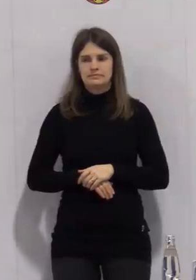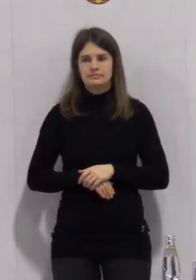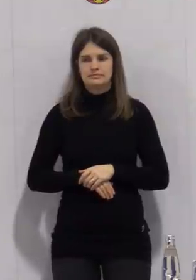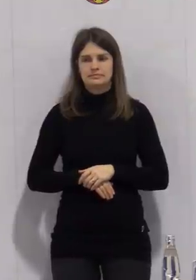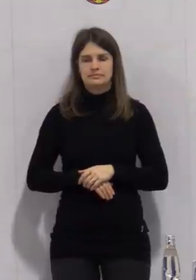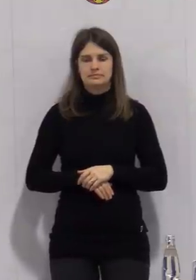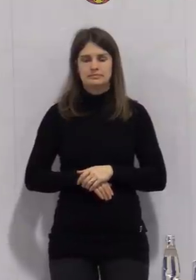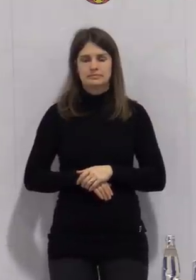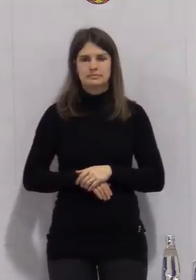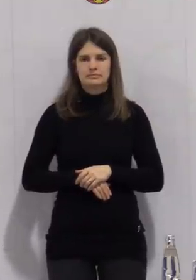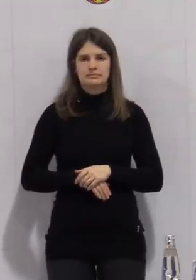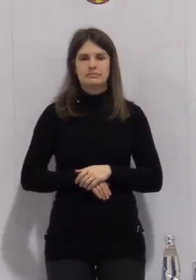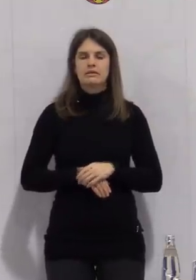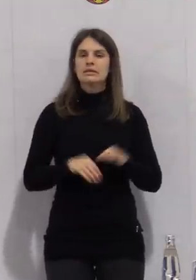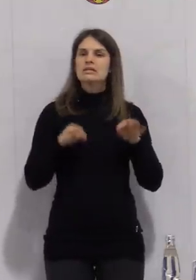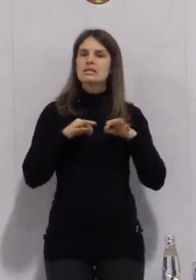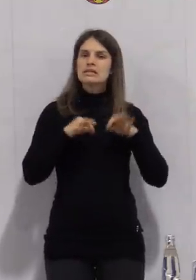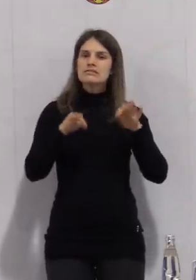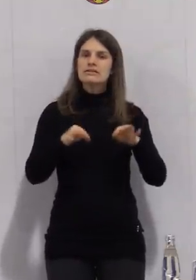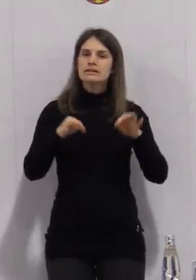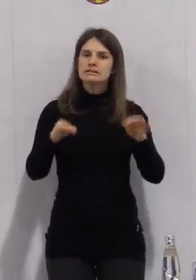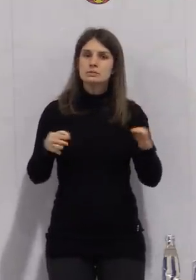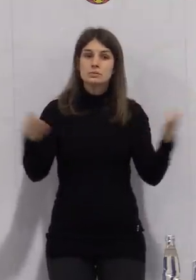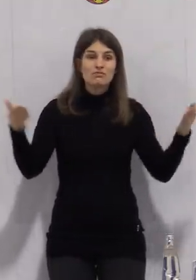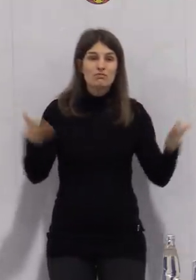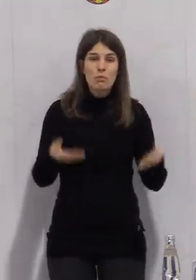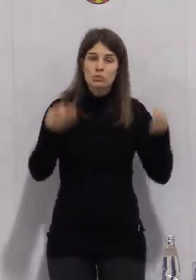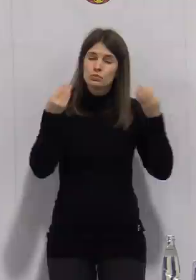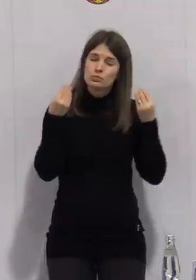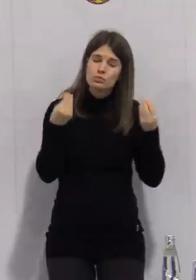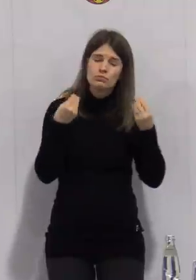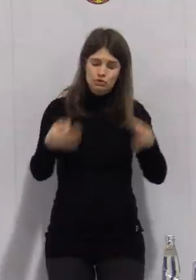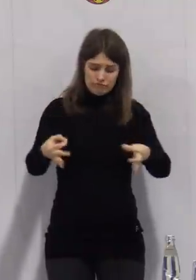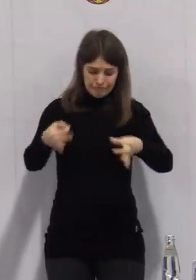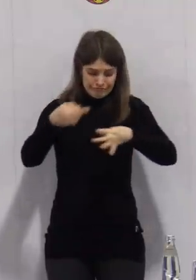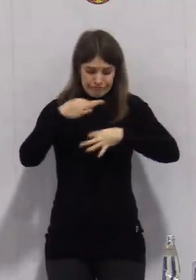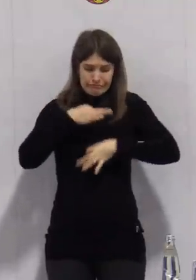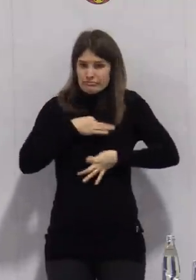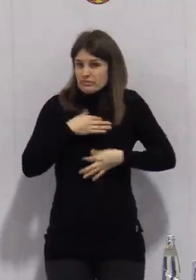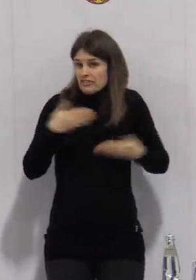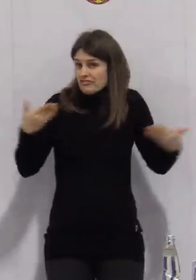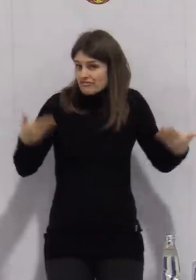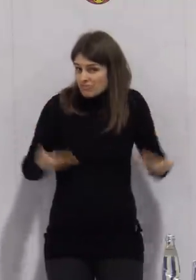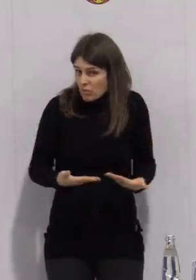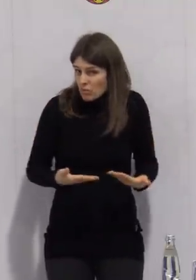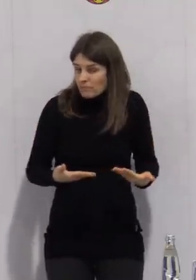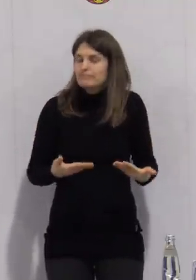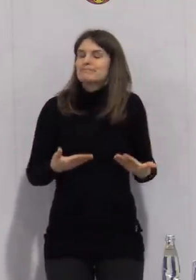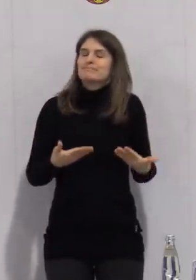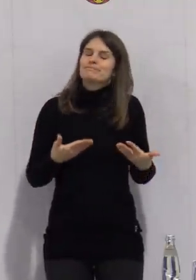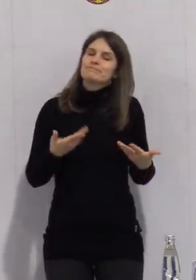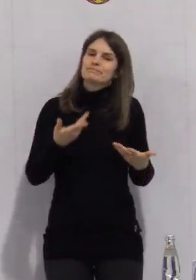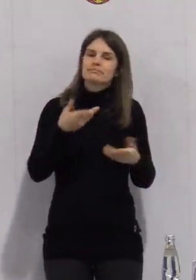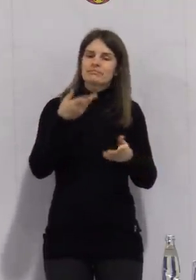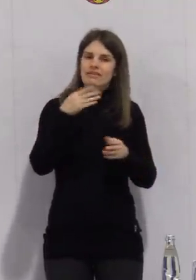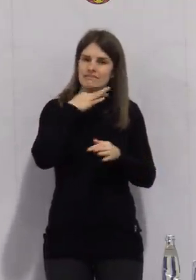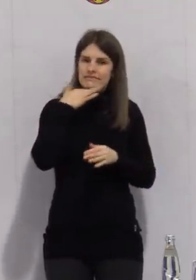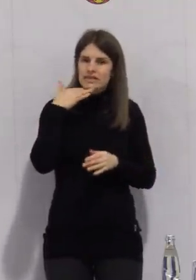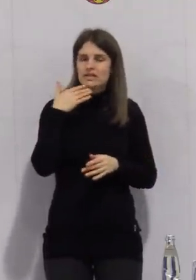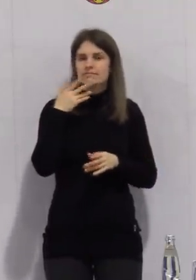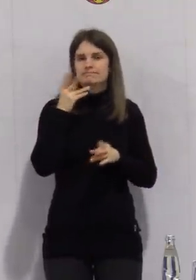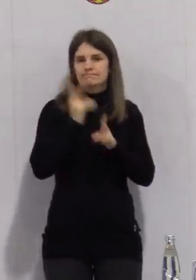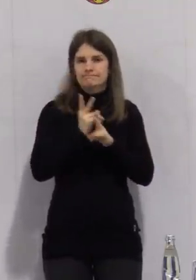finden die meisten Infektionen statt? Es ist weiterhin so, es gibt viele Infektionen im Bereich